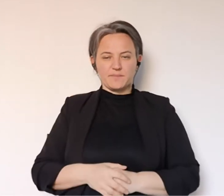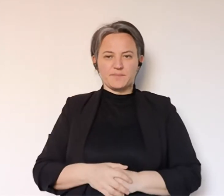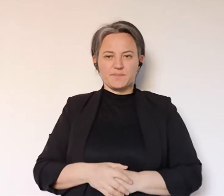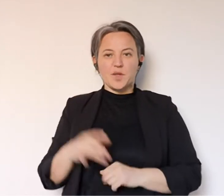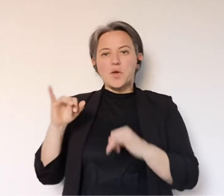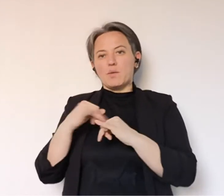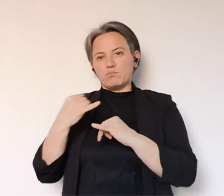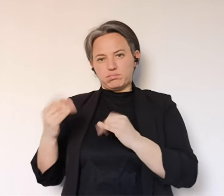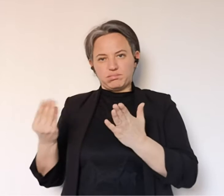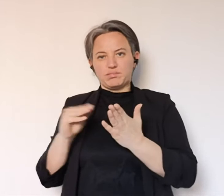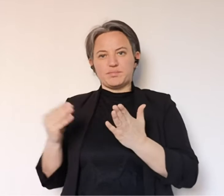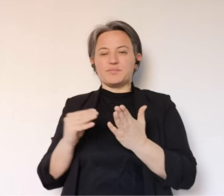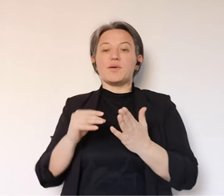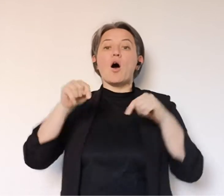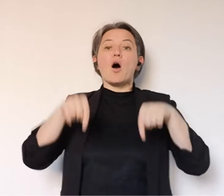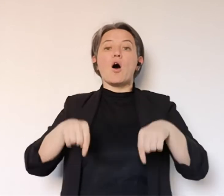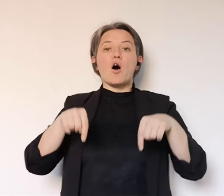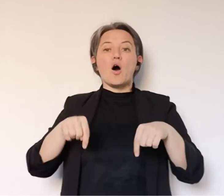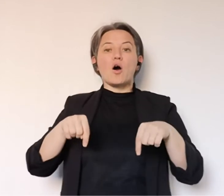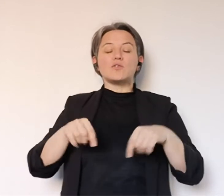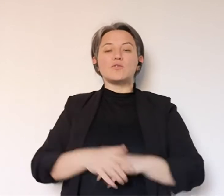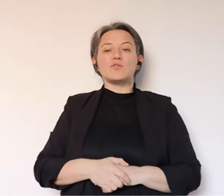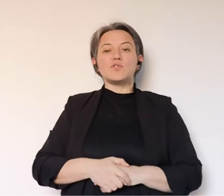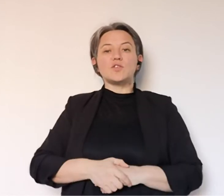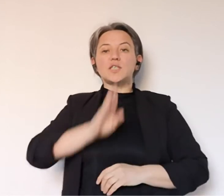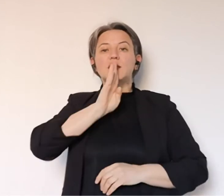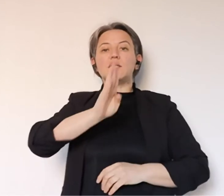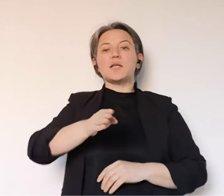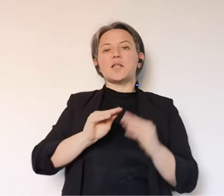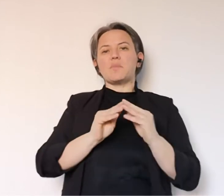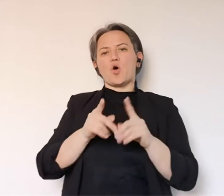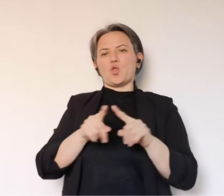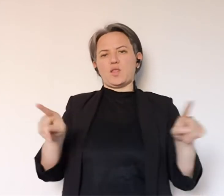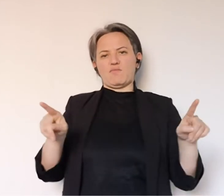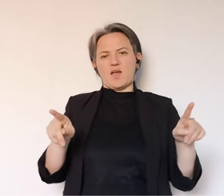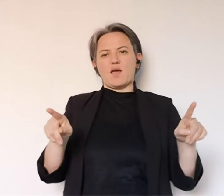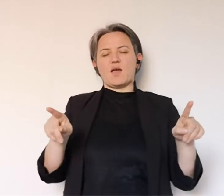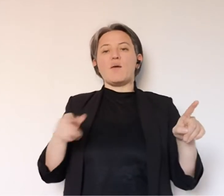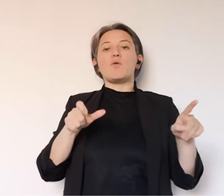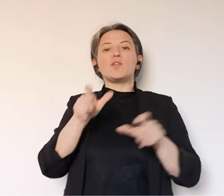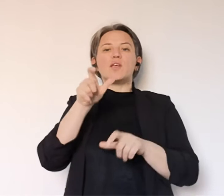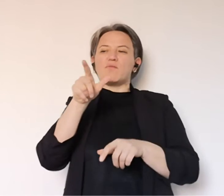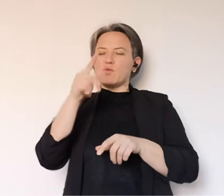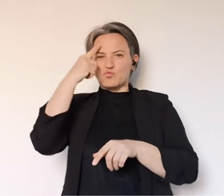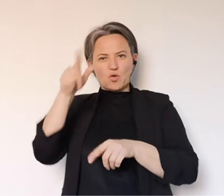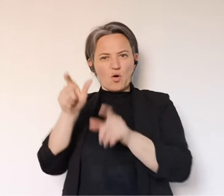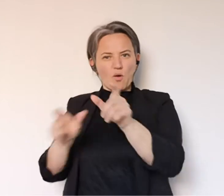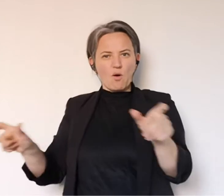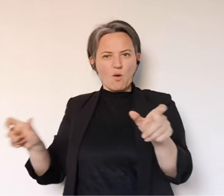i numeri rispetto alla giornata di oggi, con alcune specifiche. Oggi introduco